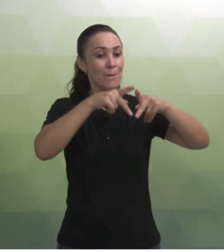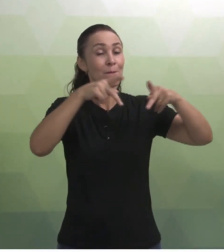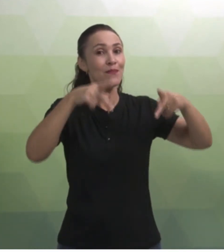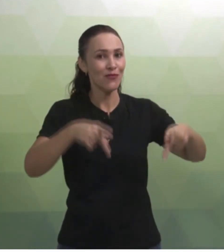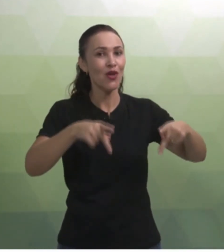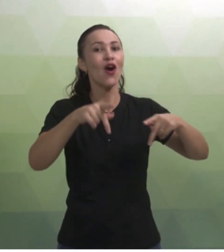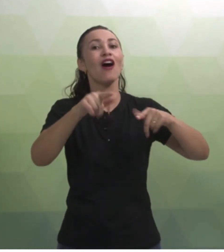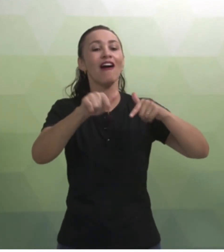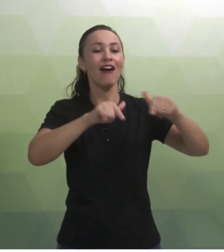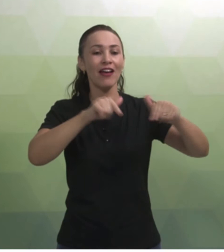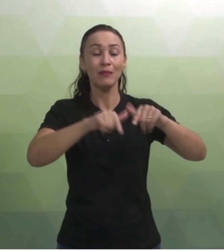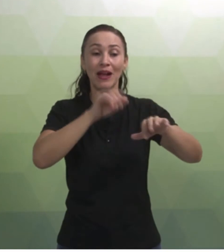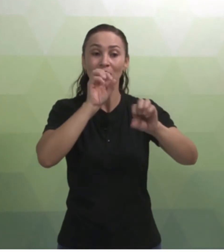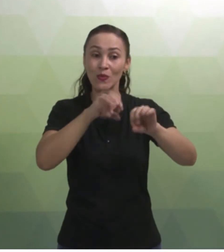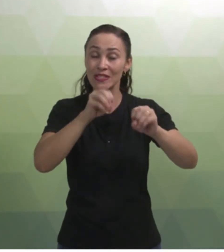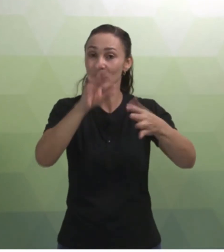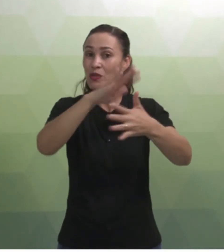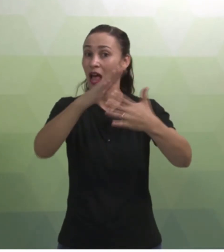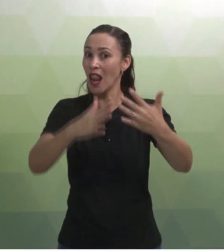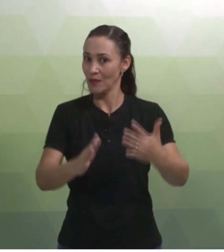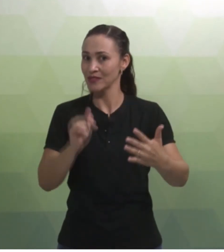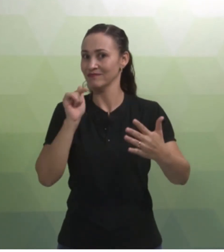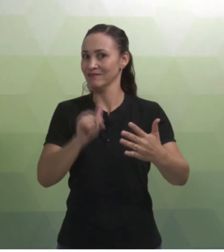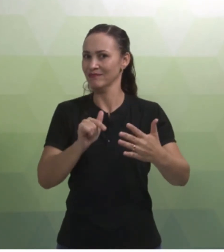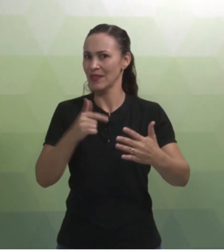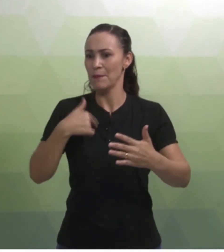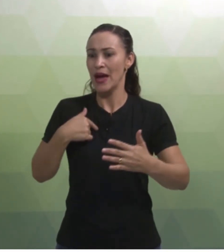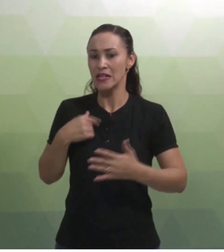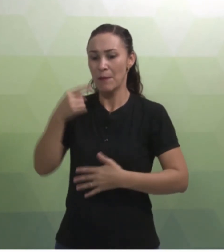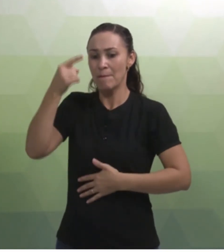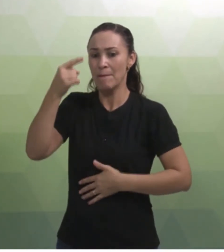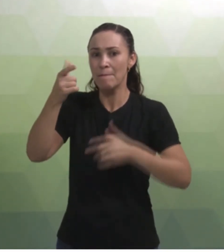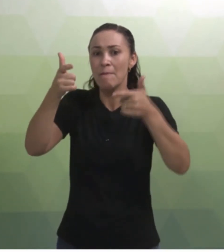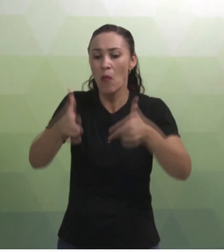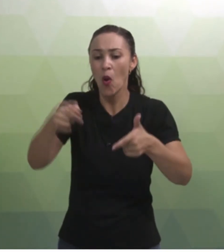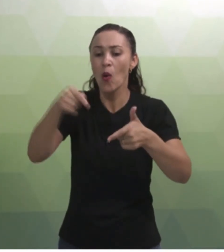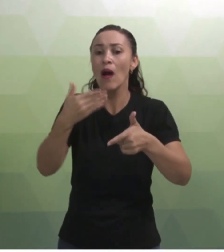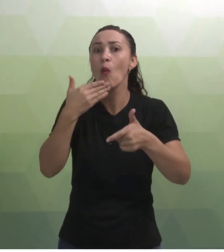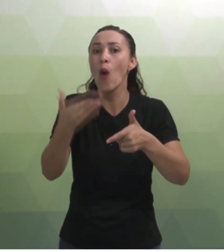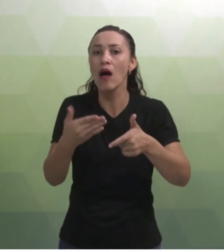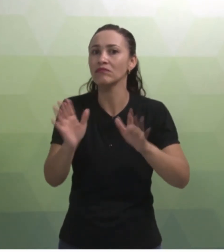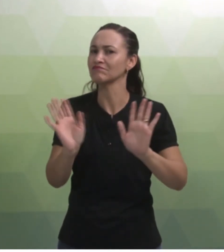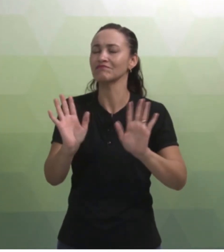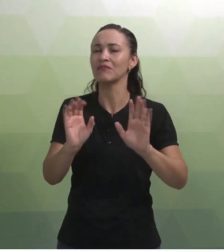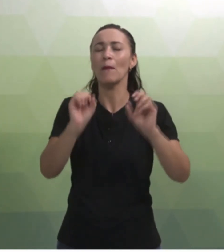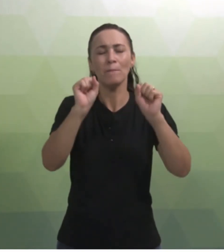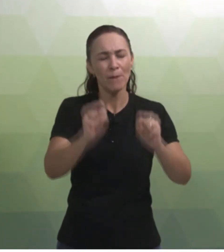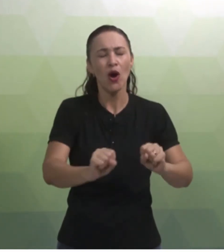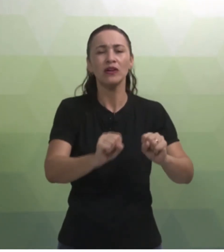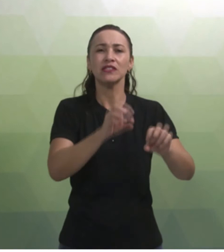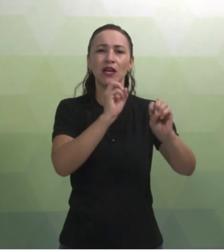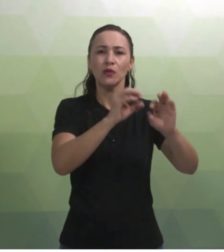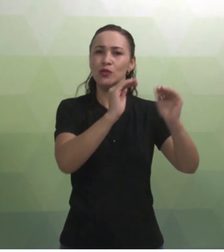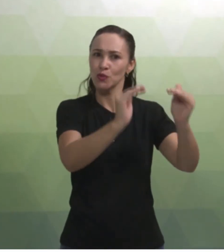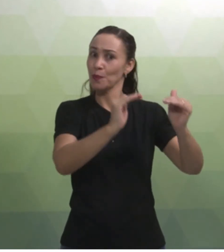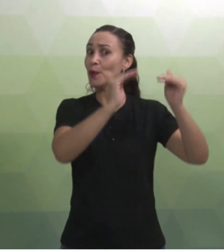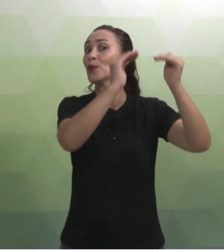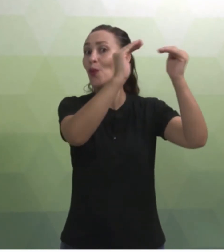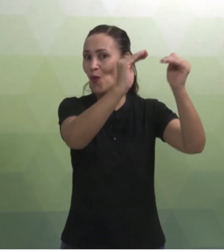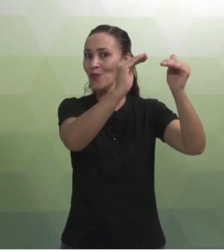que trabalham no ensino da Libras. Mas não vou demarcar um campo, não. Pode ser lá no ensino superior, porque na